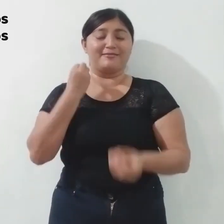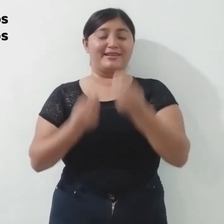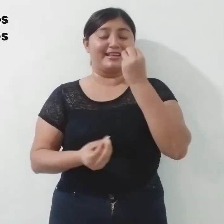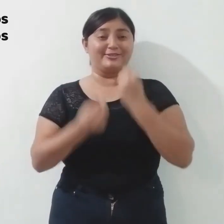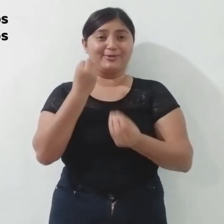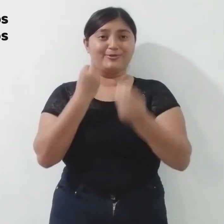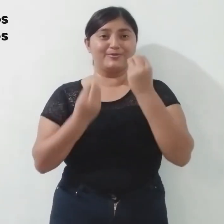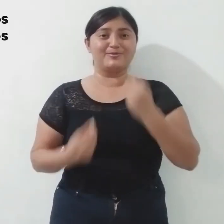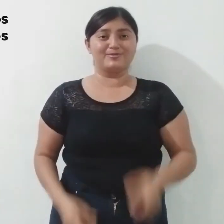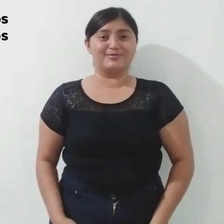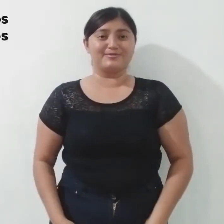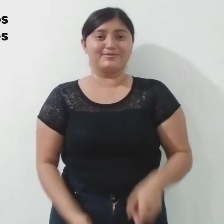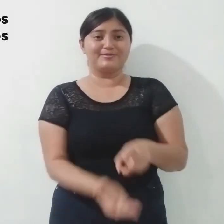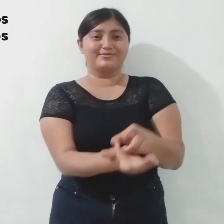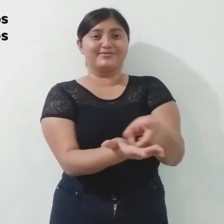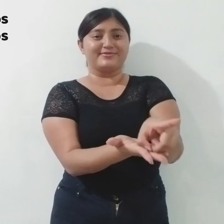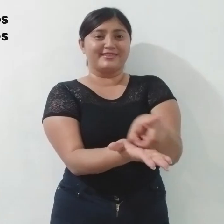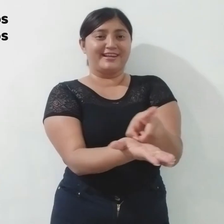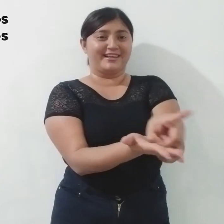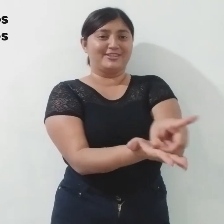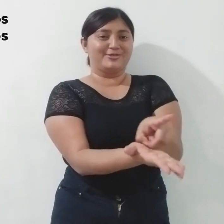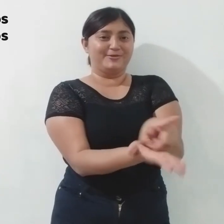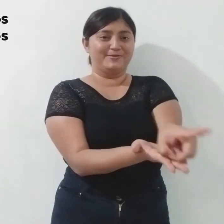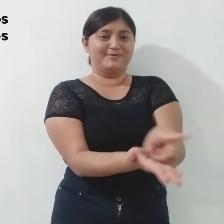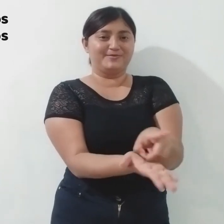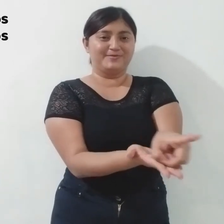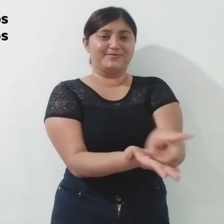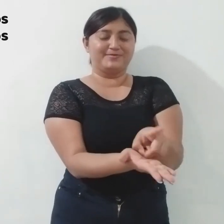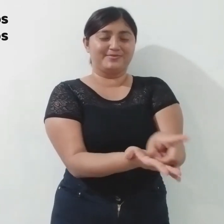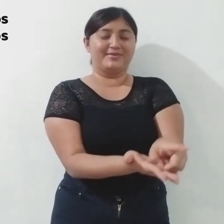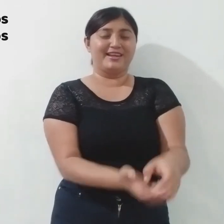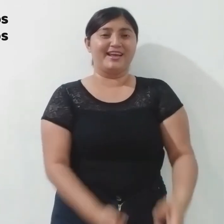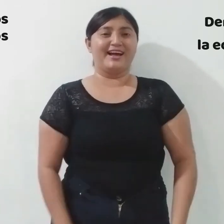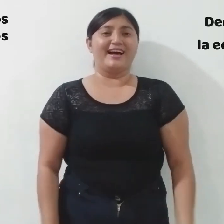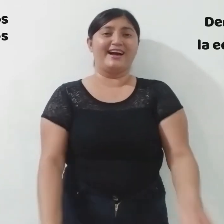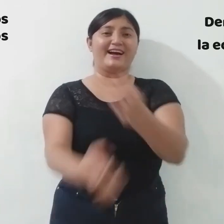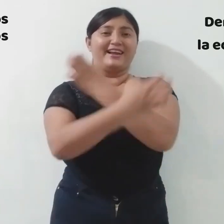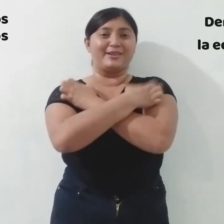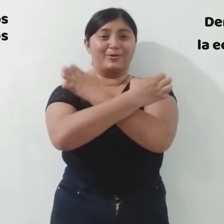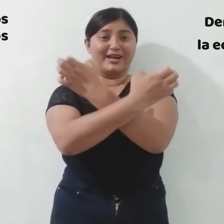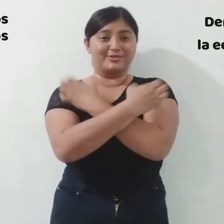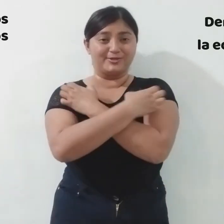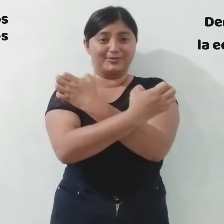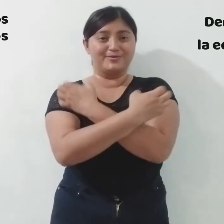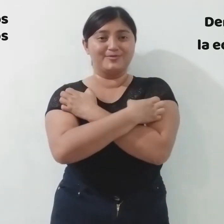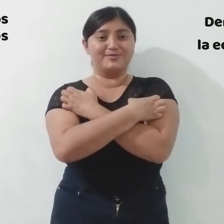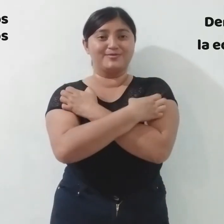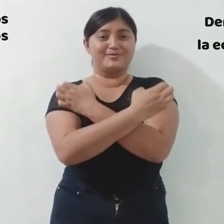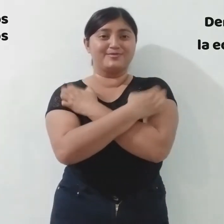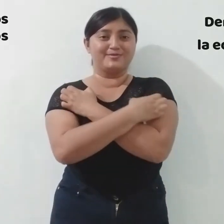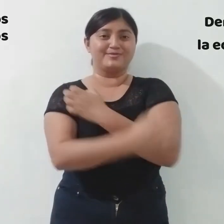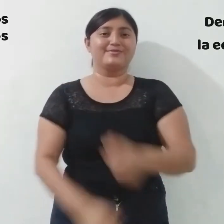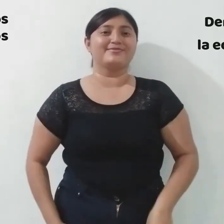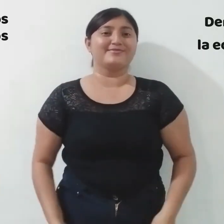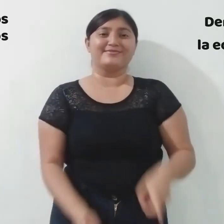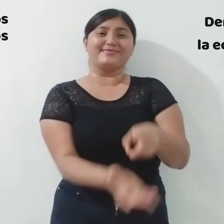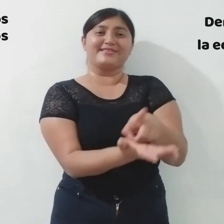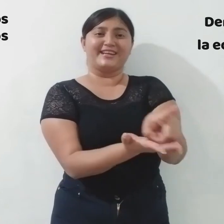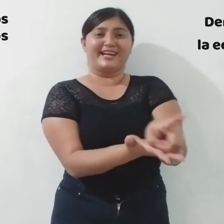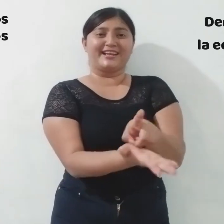alimentación, derecho a la educación, derecho